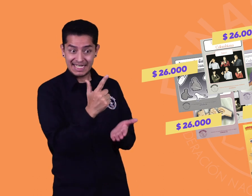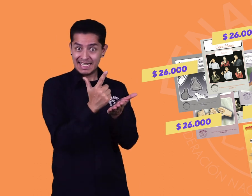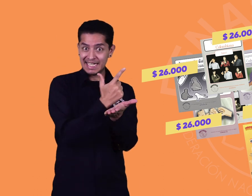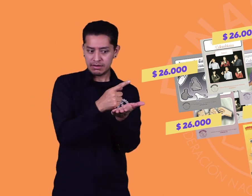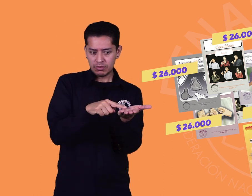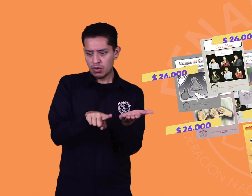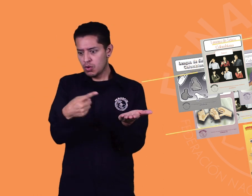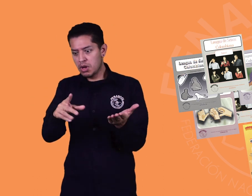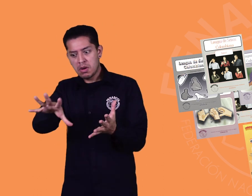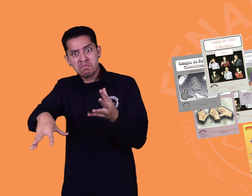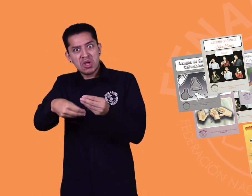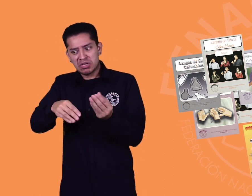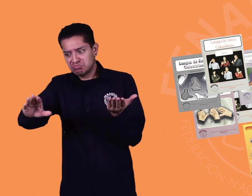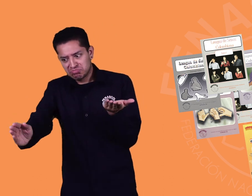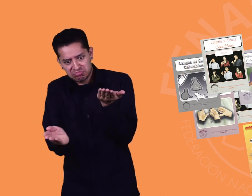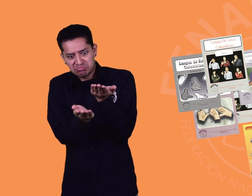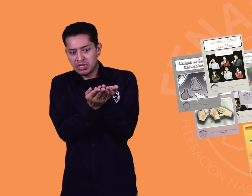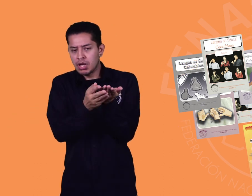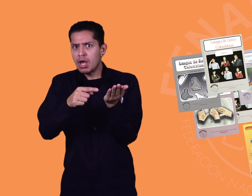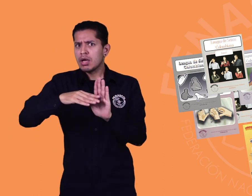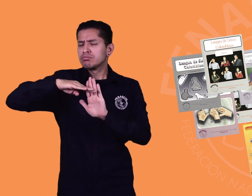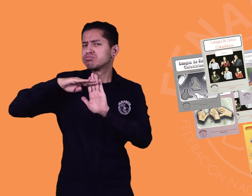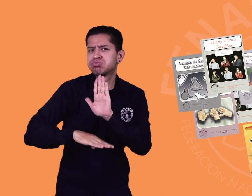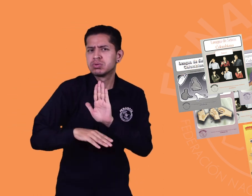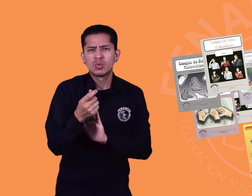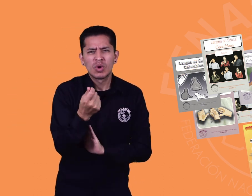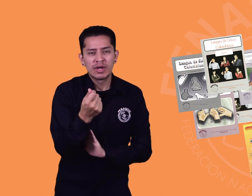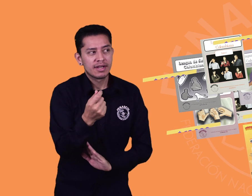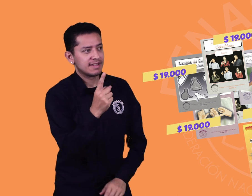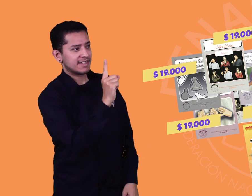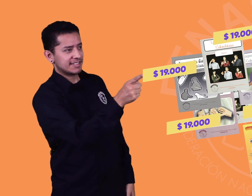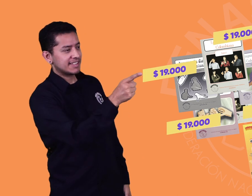si llevas más de un libro de la misma referencia, te saldrán aún más baratos. Observa.